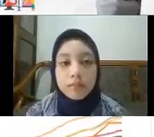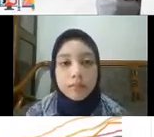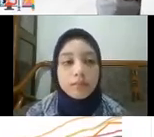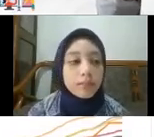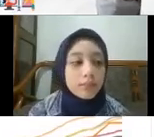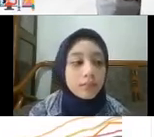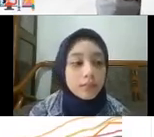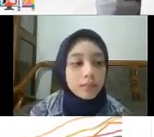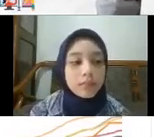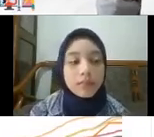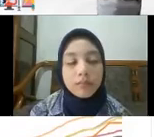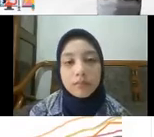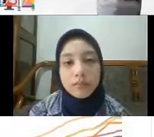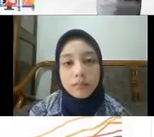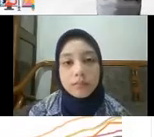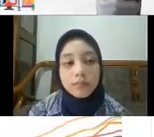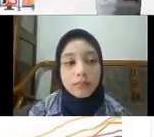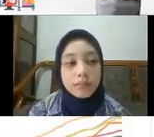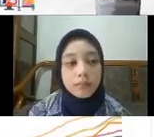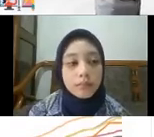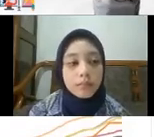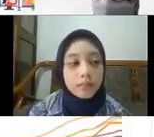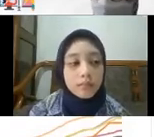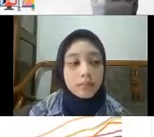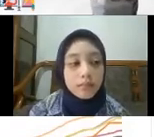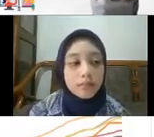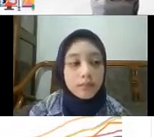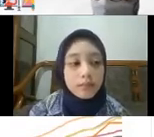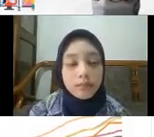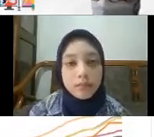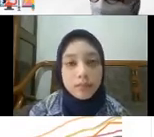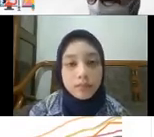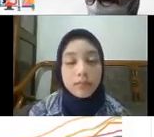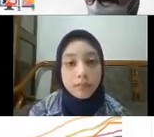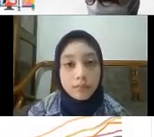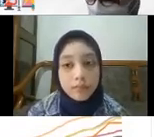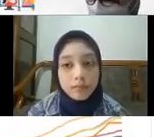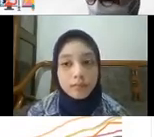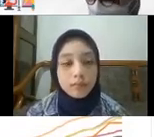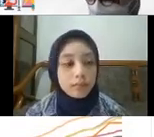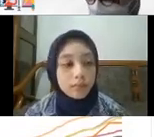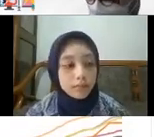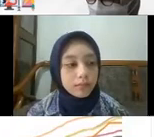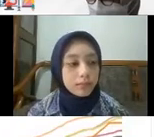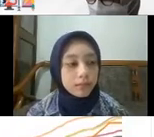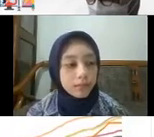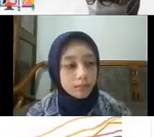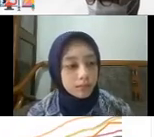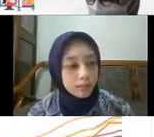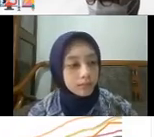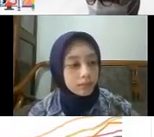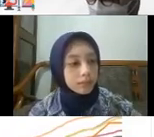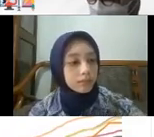ini untuk vaksin seri 2 Yang terjadi gap cukup besar Yang cukup